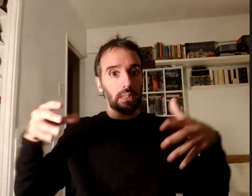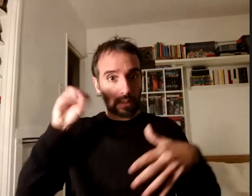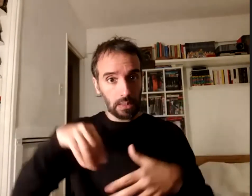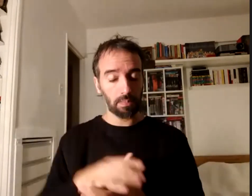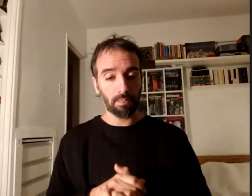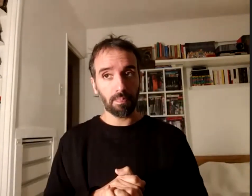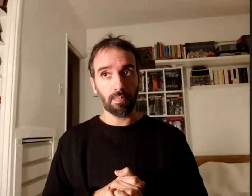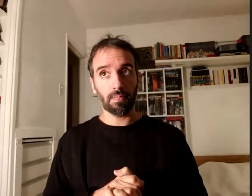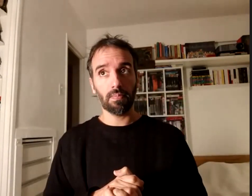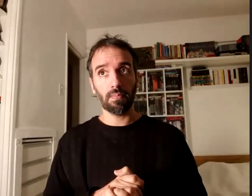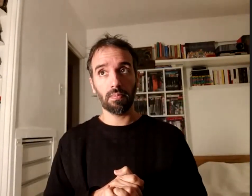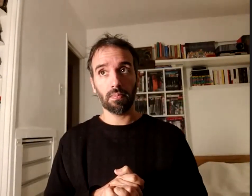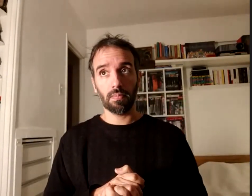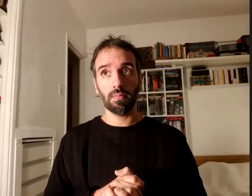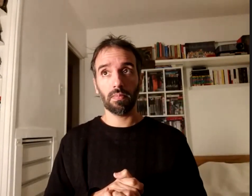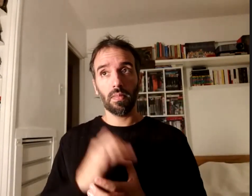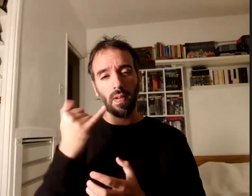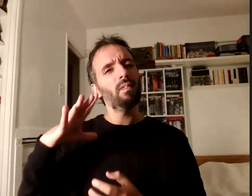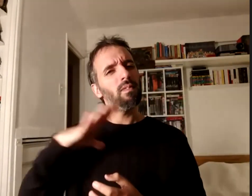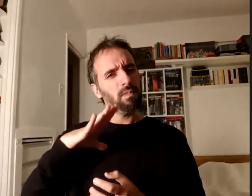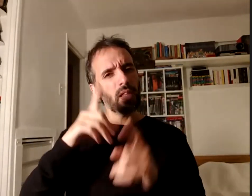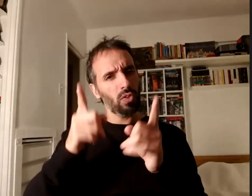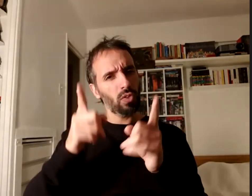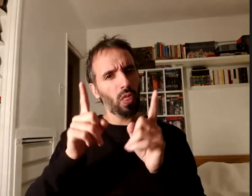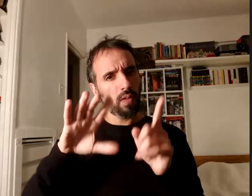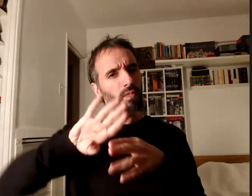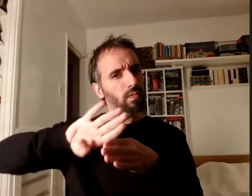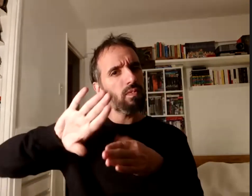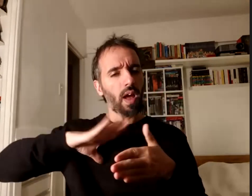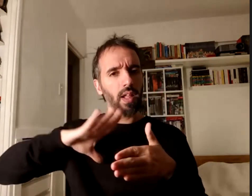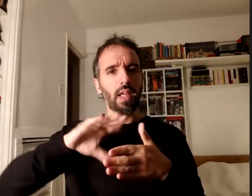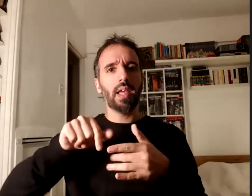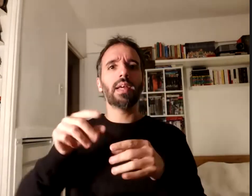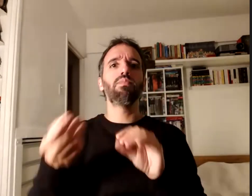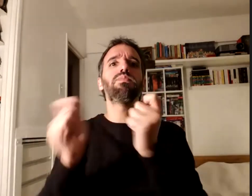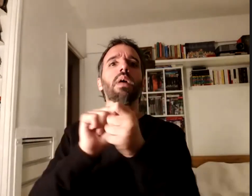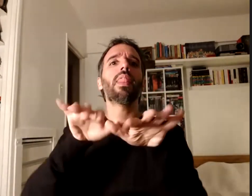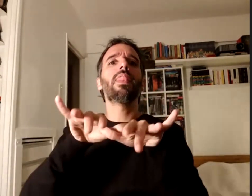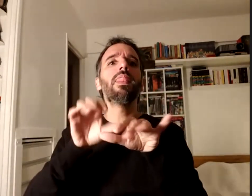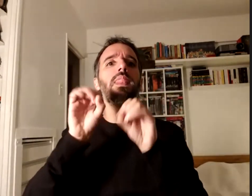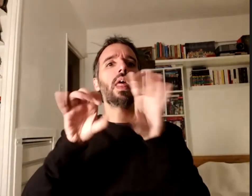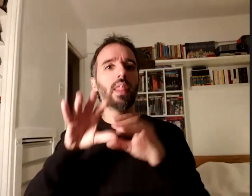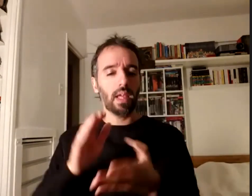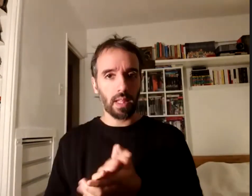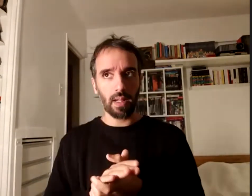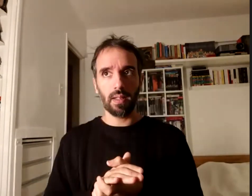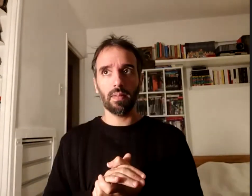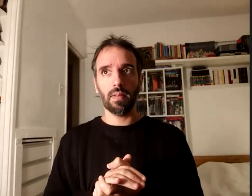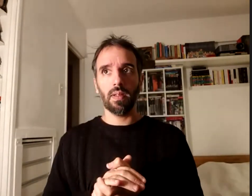hay un déficit todavía que es el de la digitalización no hay mal en eso yo lo estoy pagando